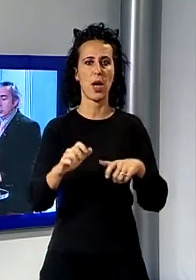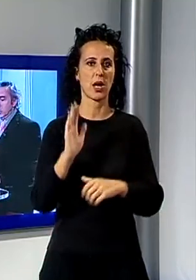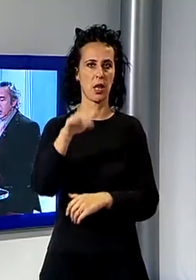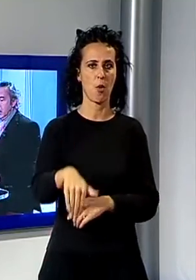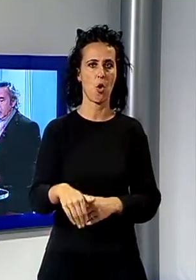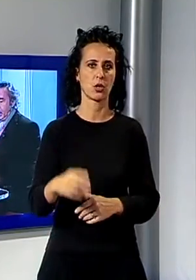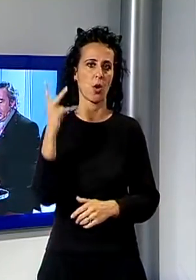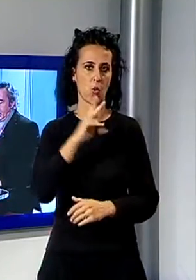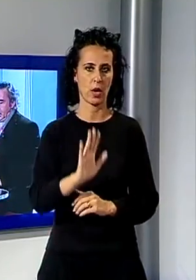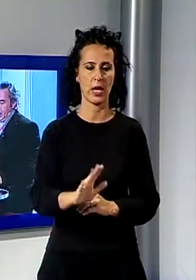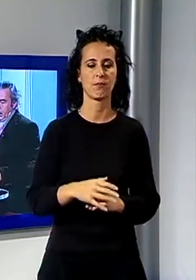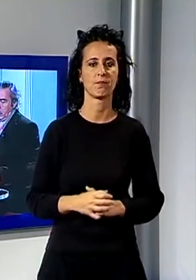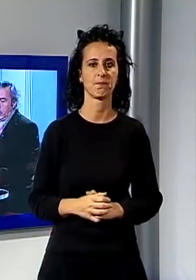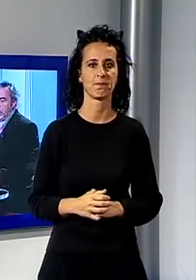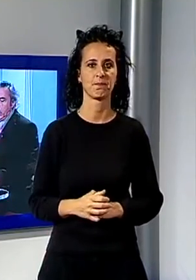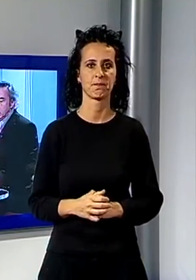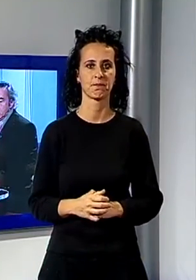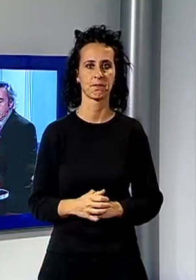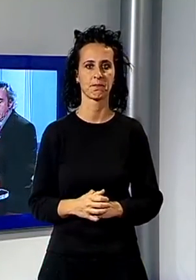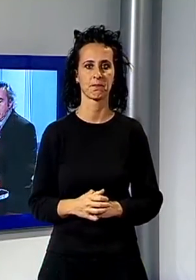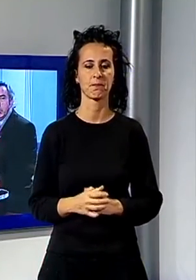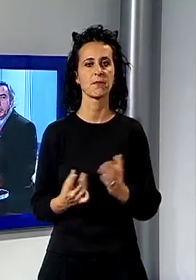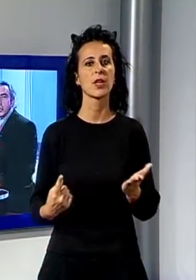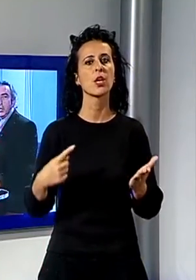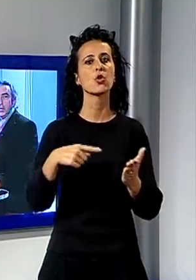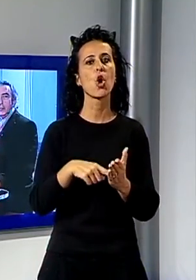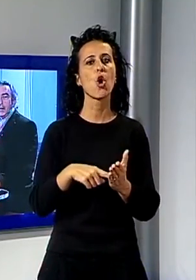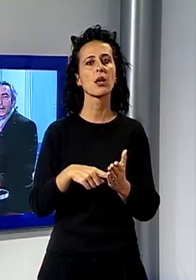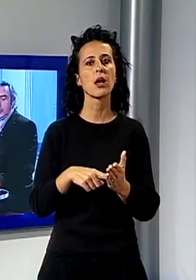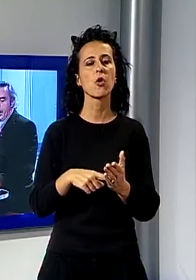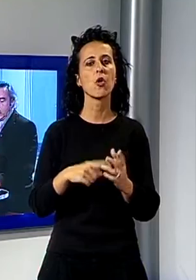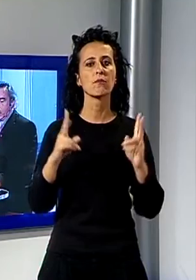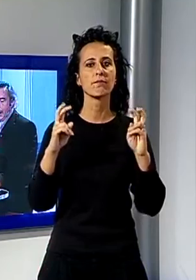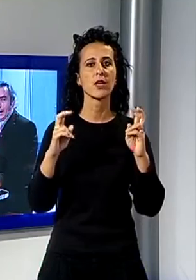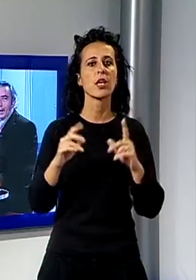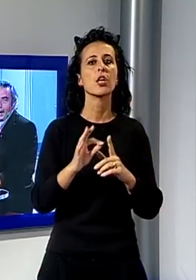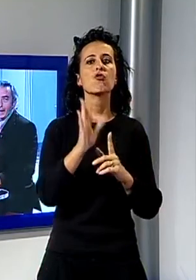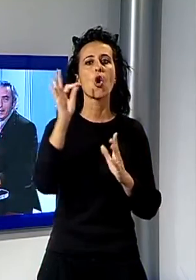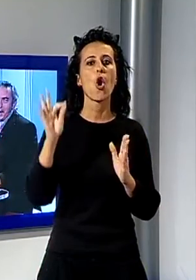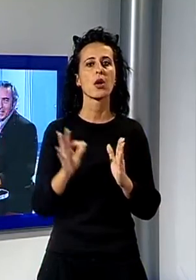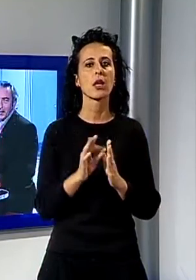Monte di Lucca. Tornano i giorni di Puccini, un grande omaggio al grande maestro.